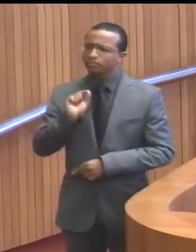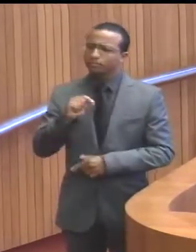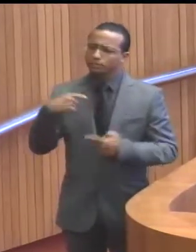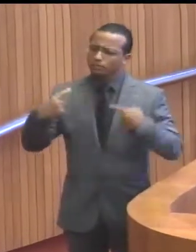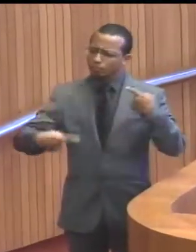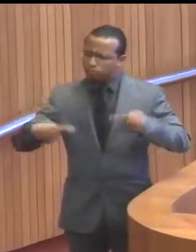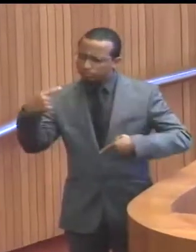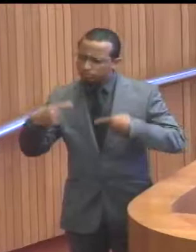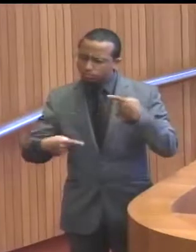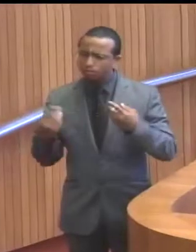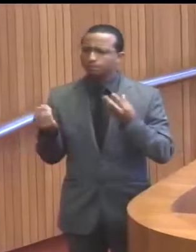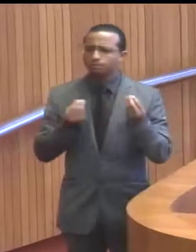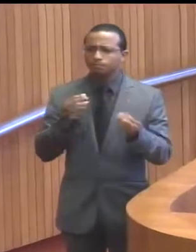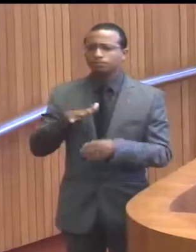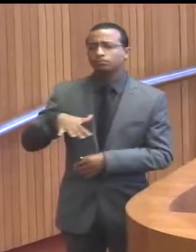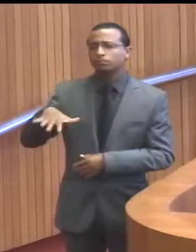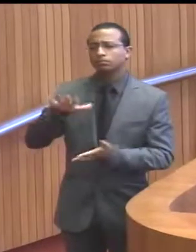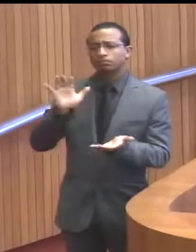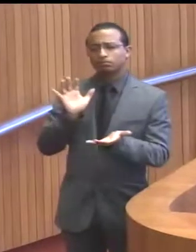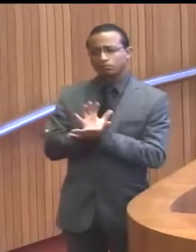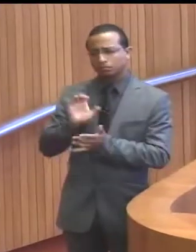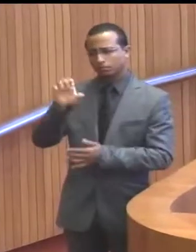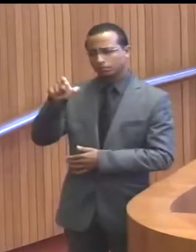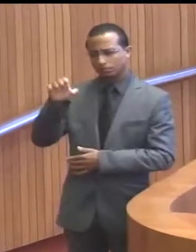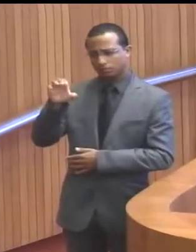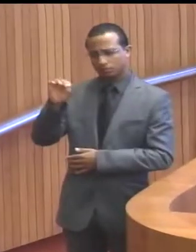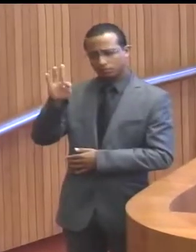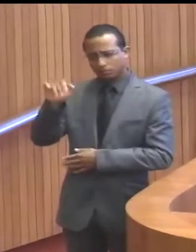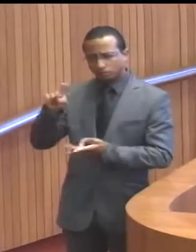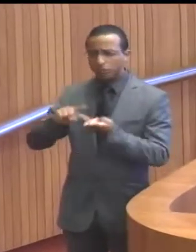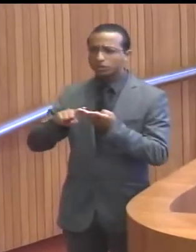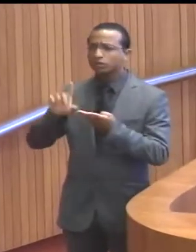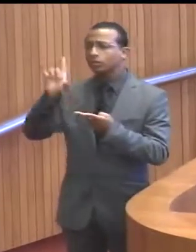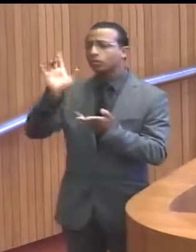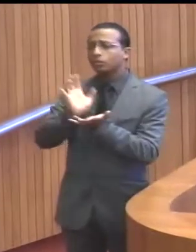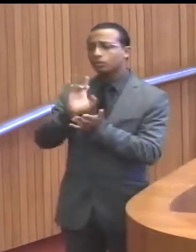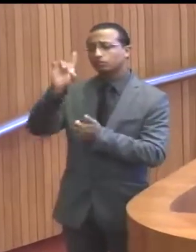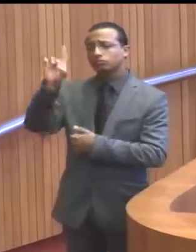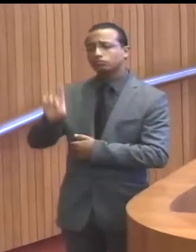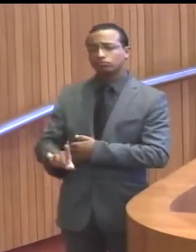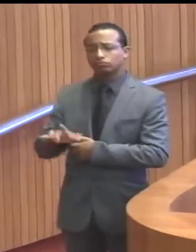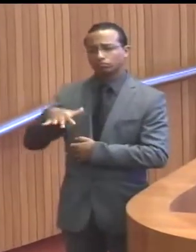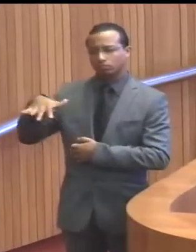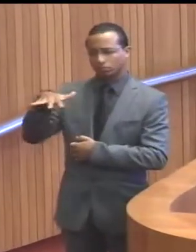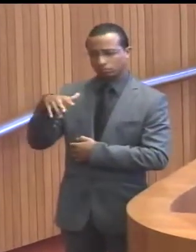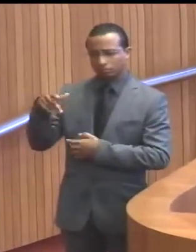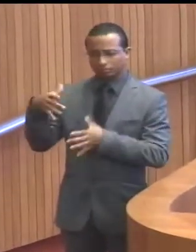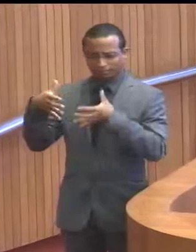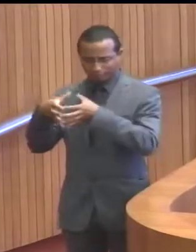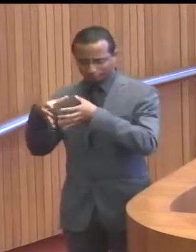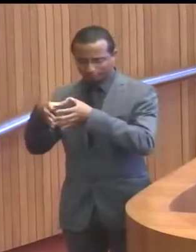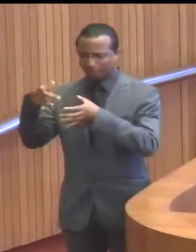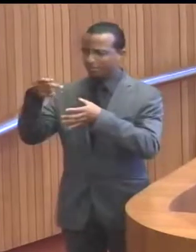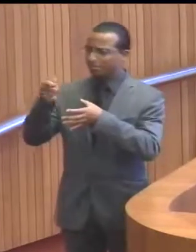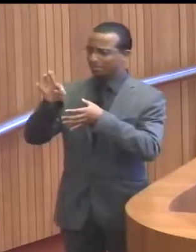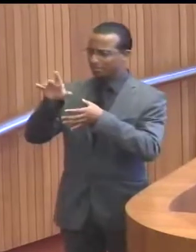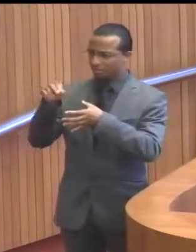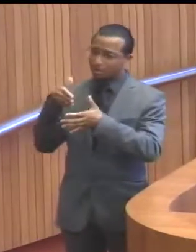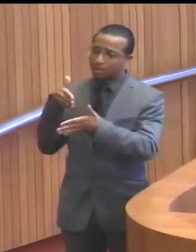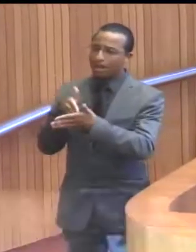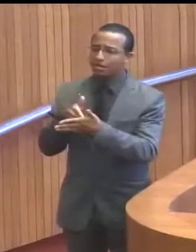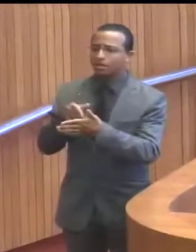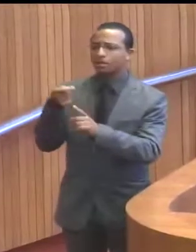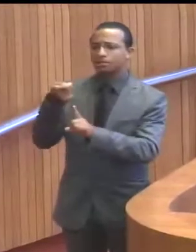discutido pela executiva, pelos membros do diretório do partido, onde nós estaremos visitando até o mês de